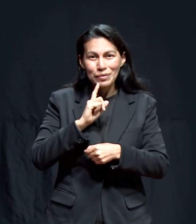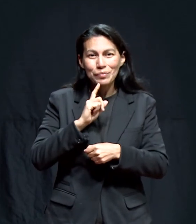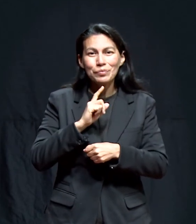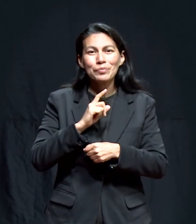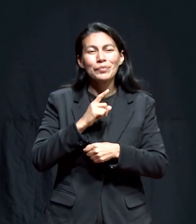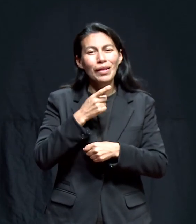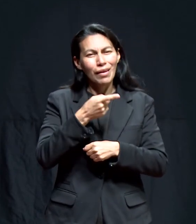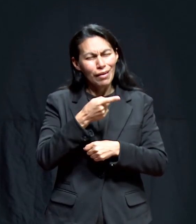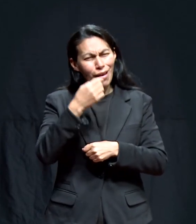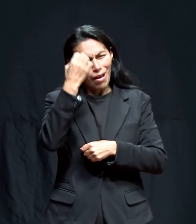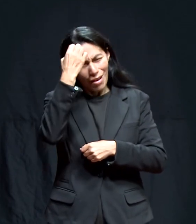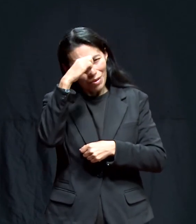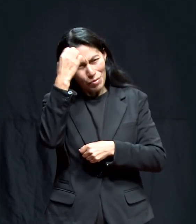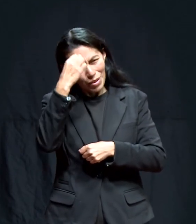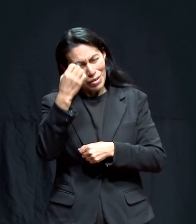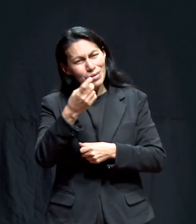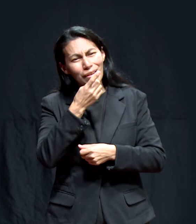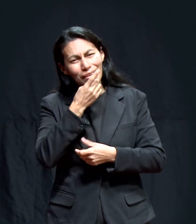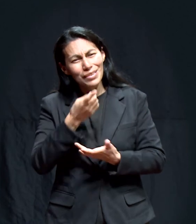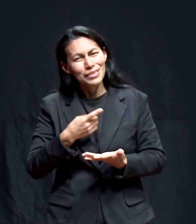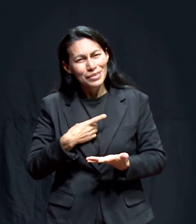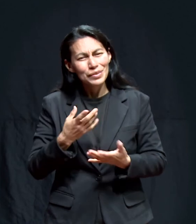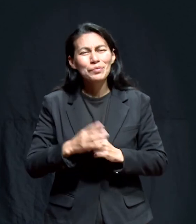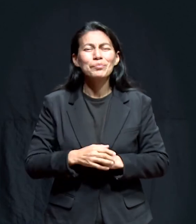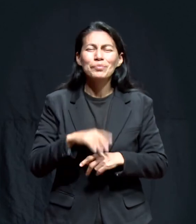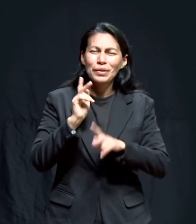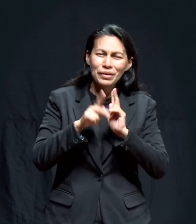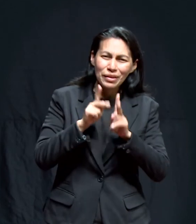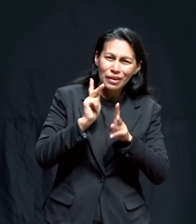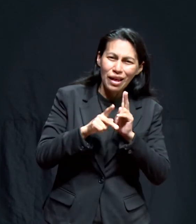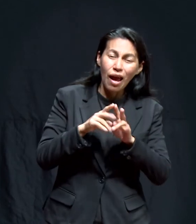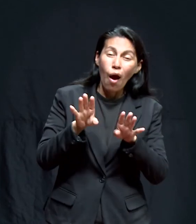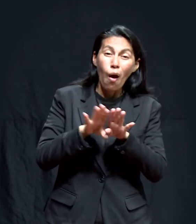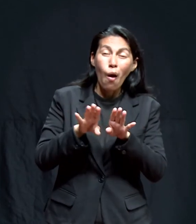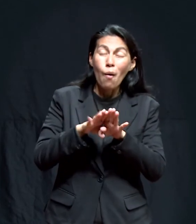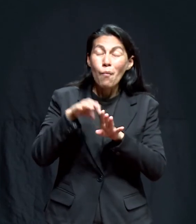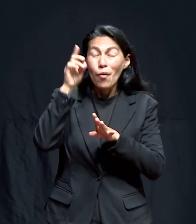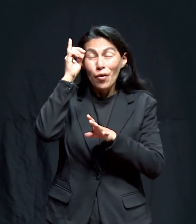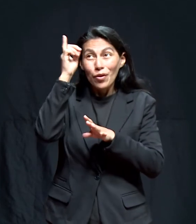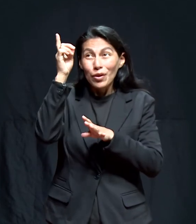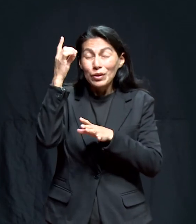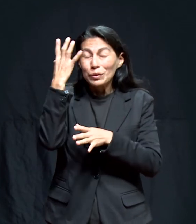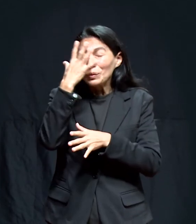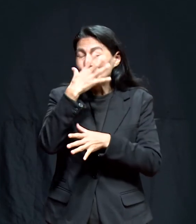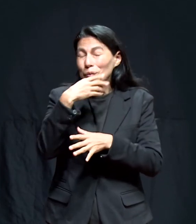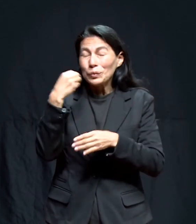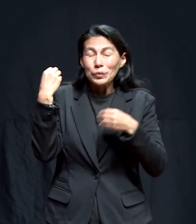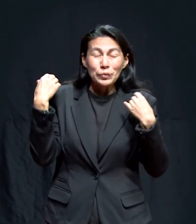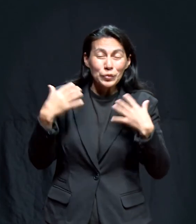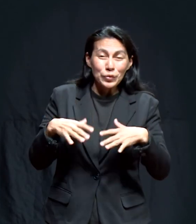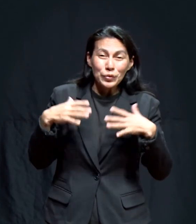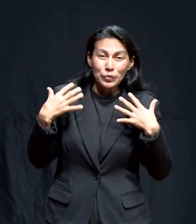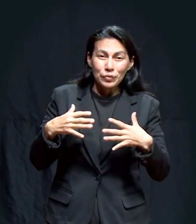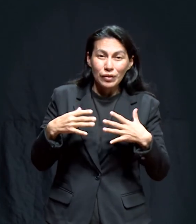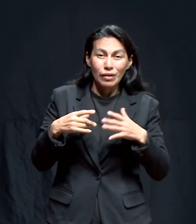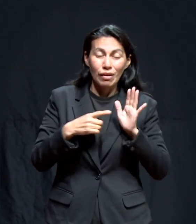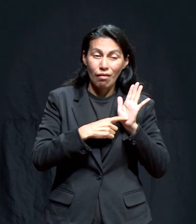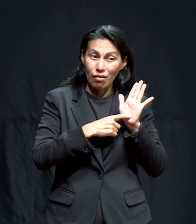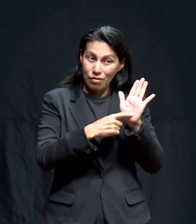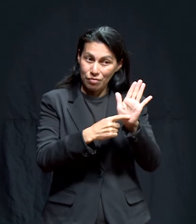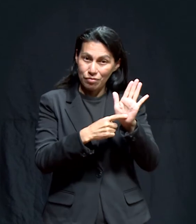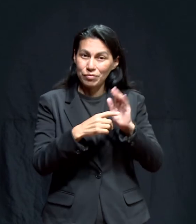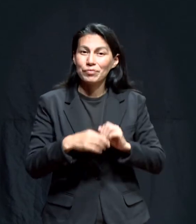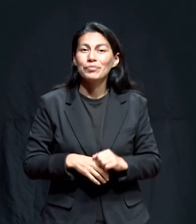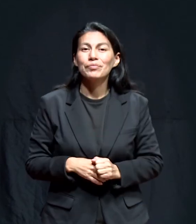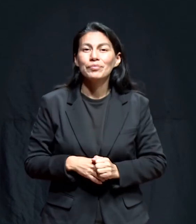que nos va a dar sus experiencias de ese Dios maravilloso que se ha revelado a ella como